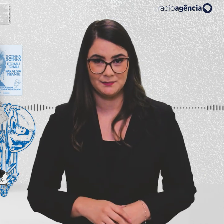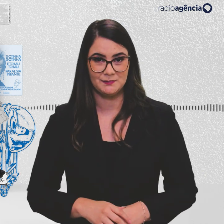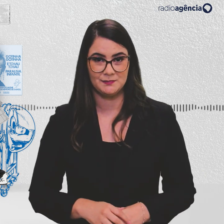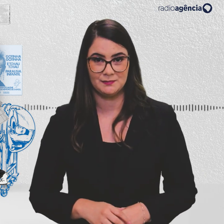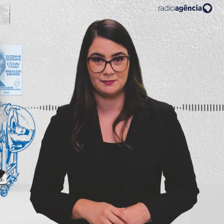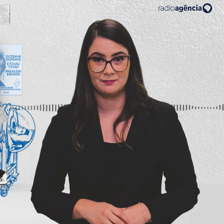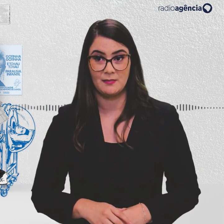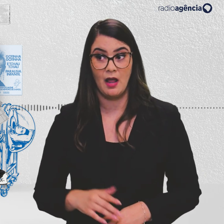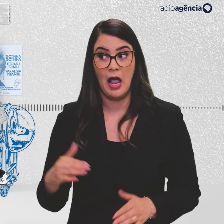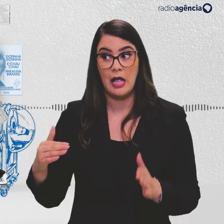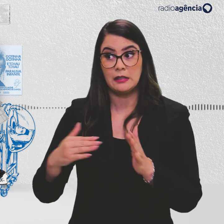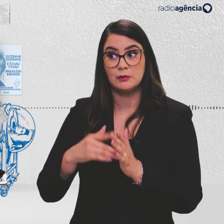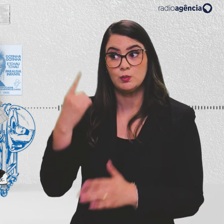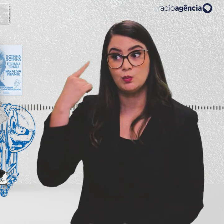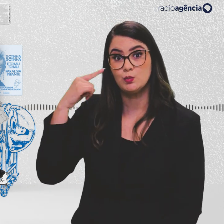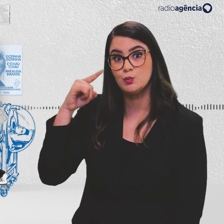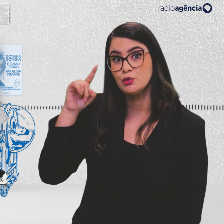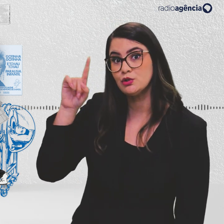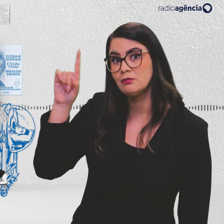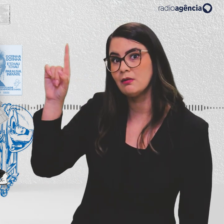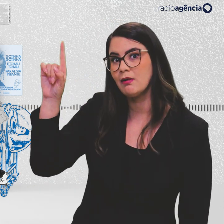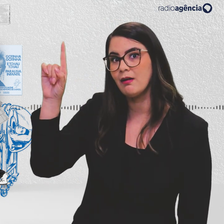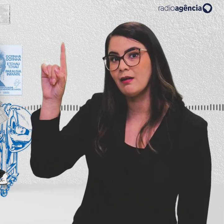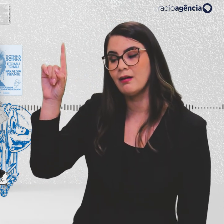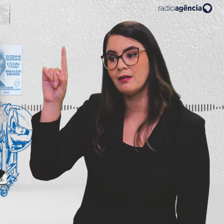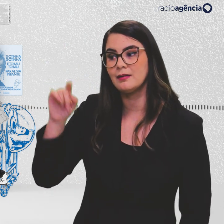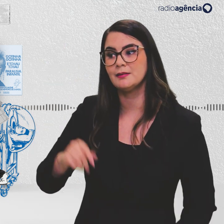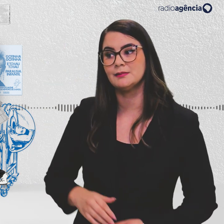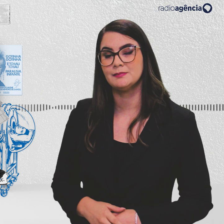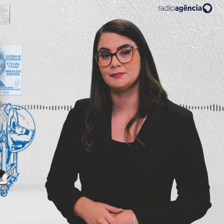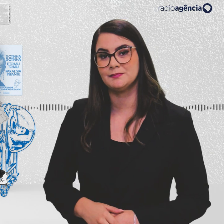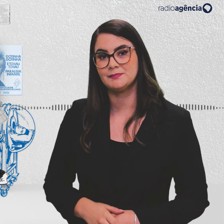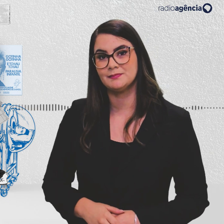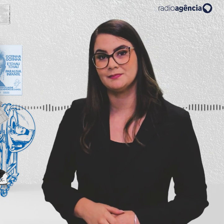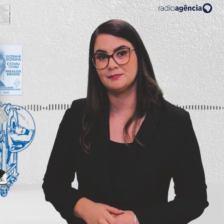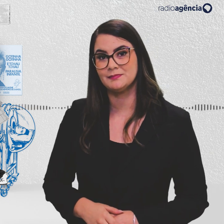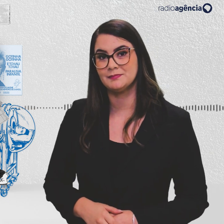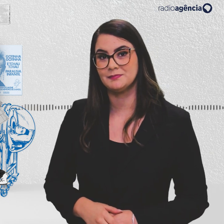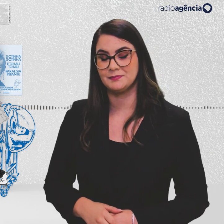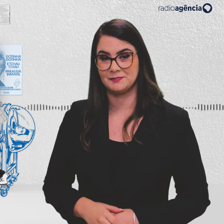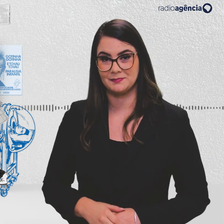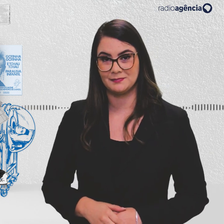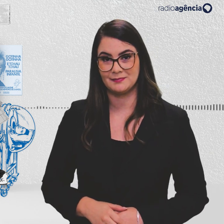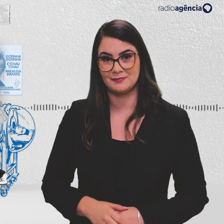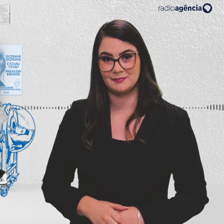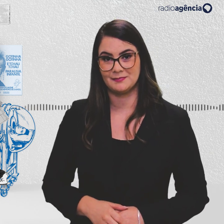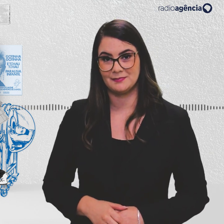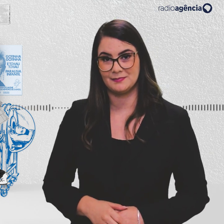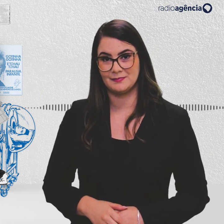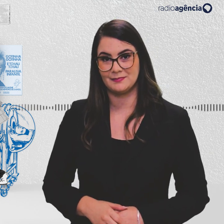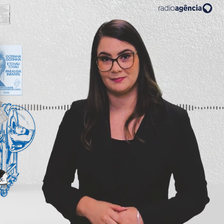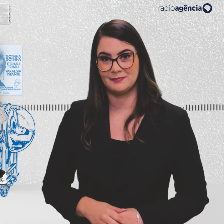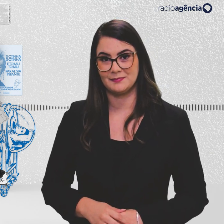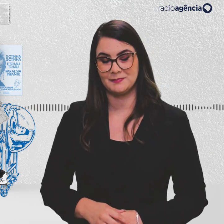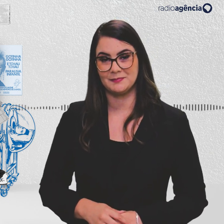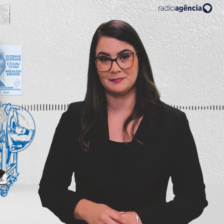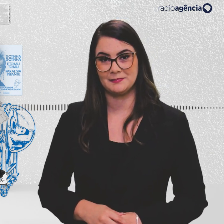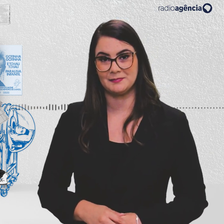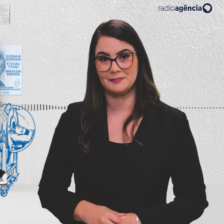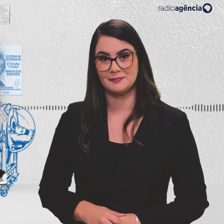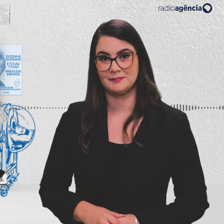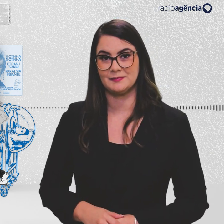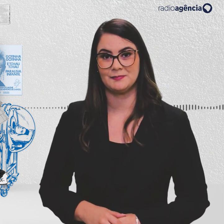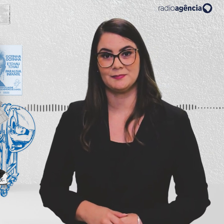Até que um dia... Se você só faz o bem, por que você chora? Até que ainda não tenho